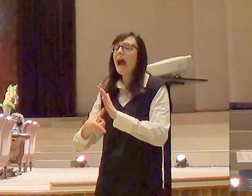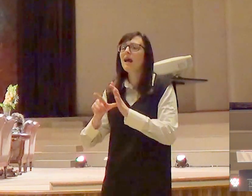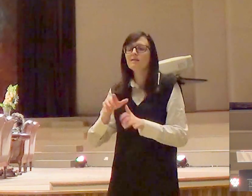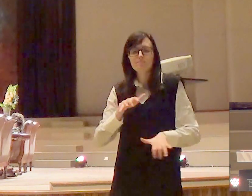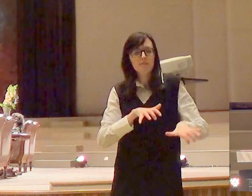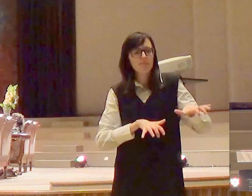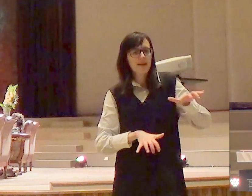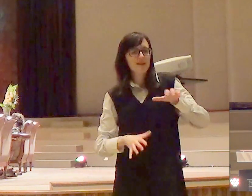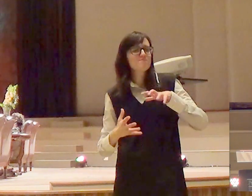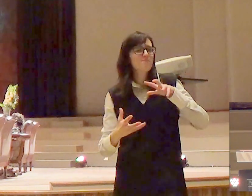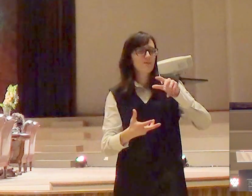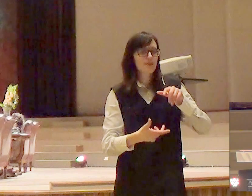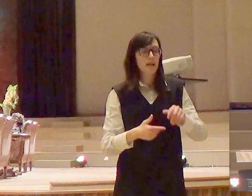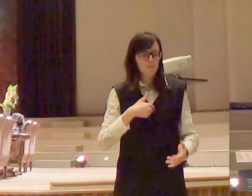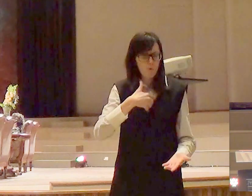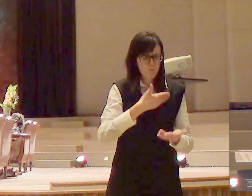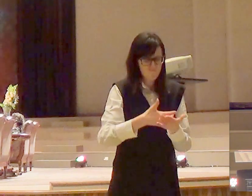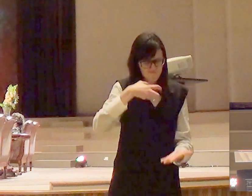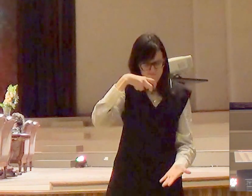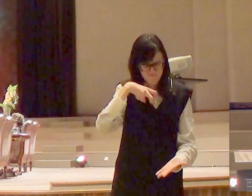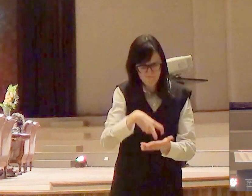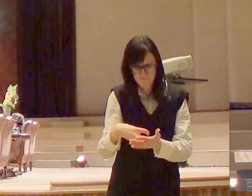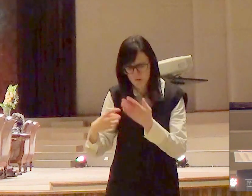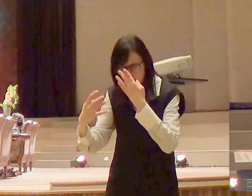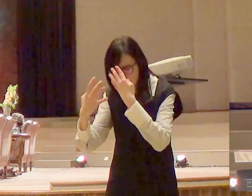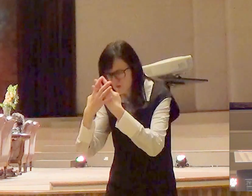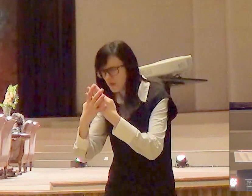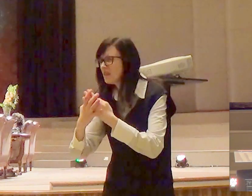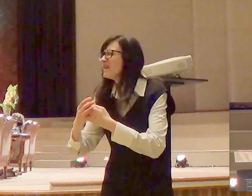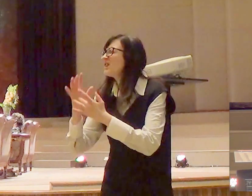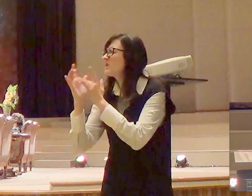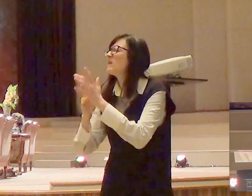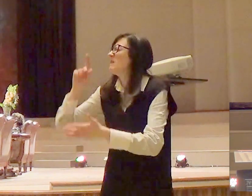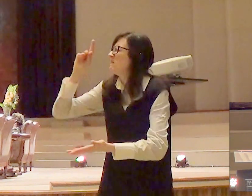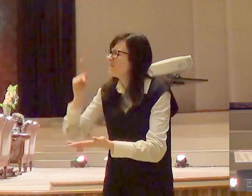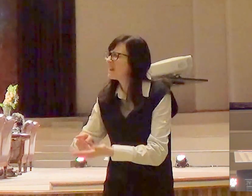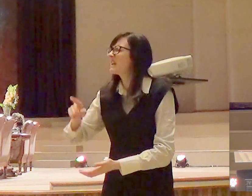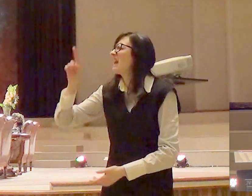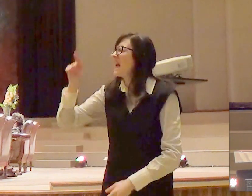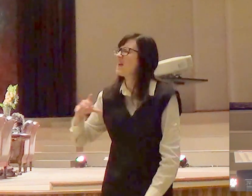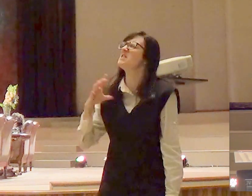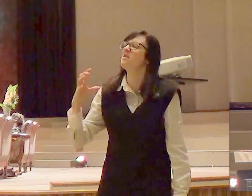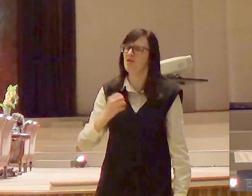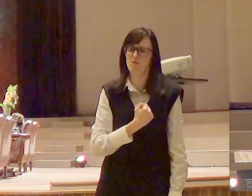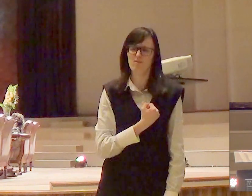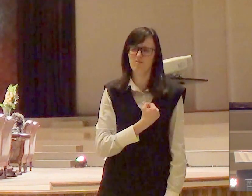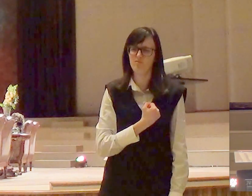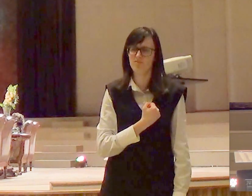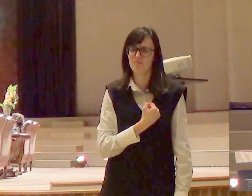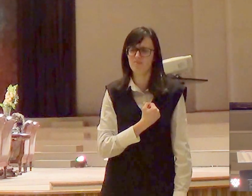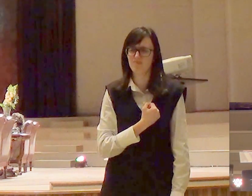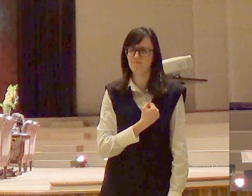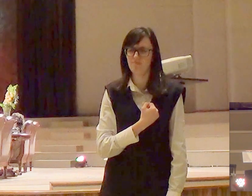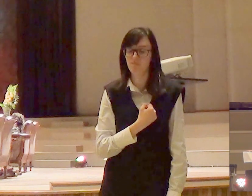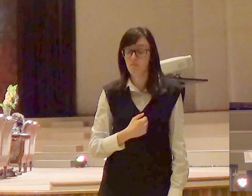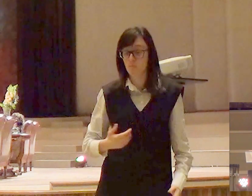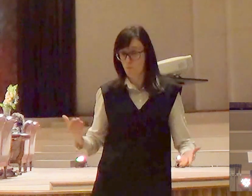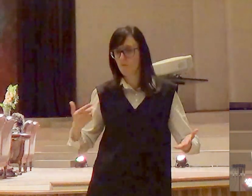a gente dobra os nossos joelhos e confessa a Jesus como senhor e salvador nessa noite eu queria orar com pessoas que queiram